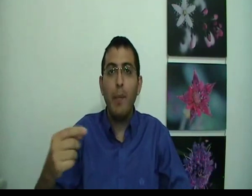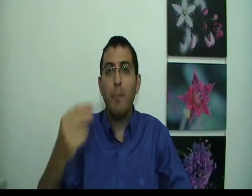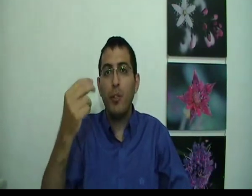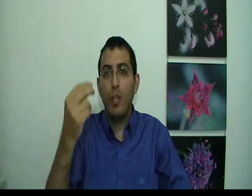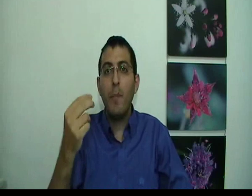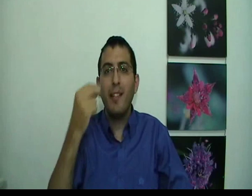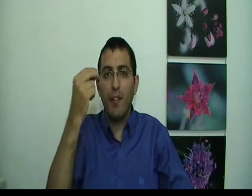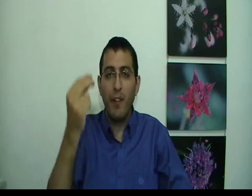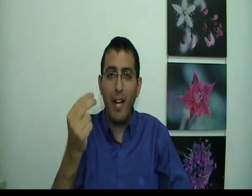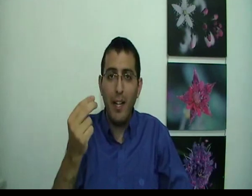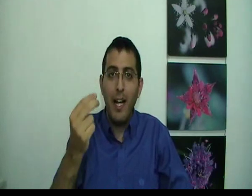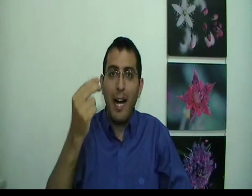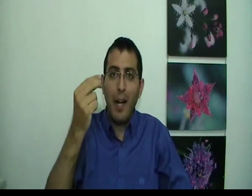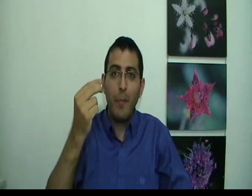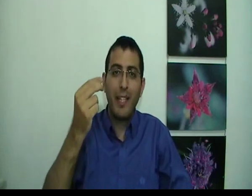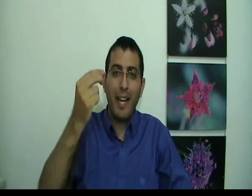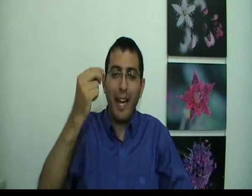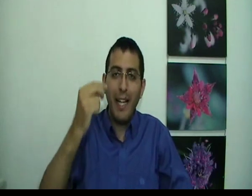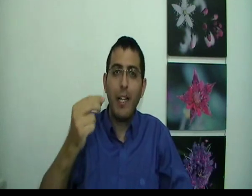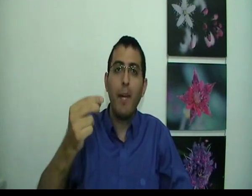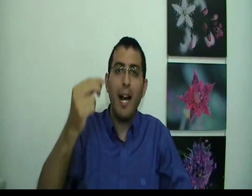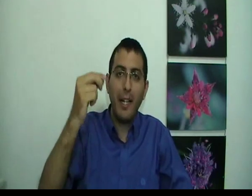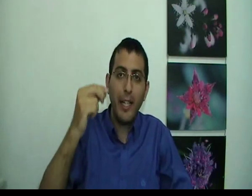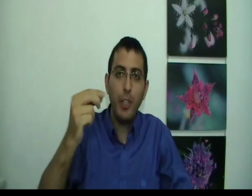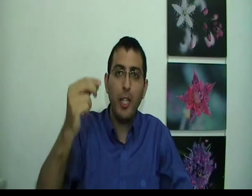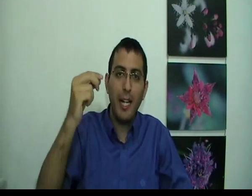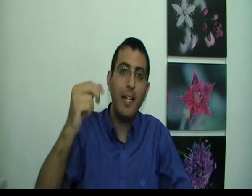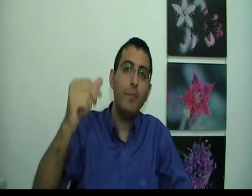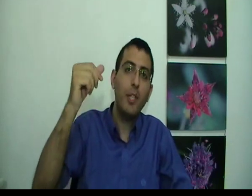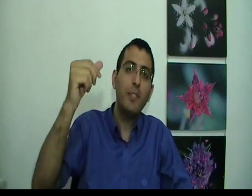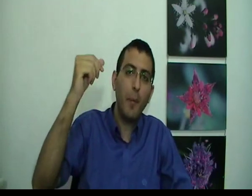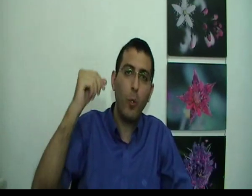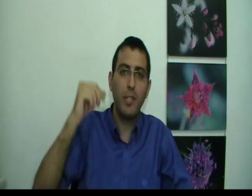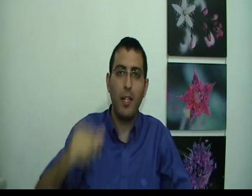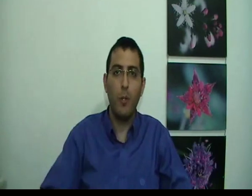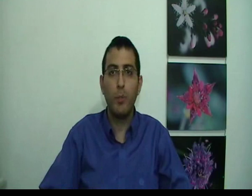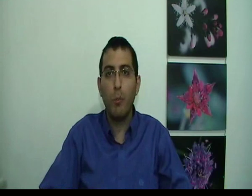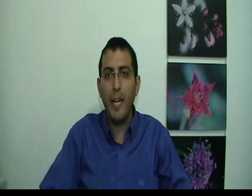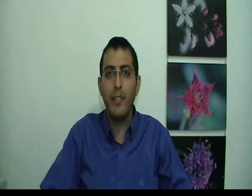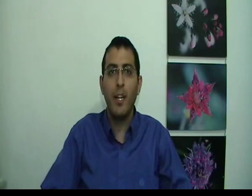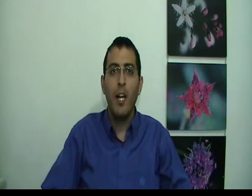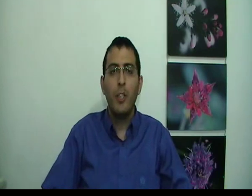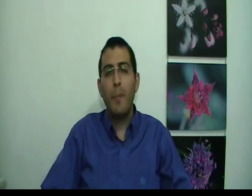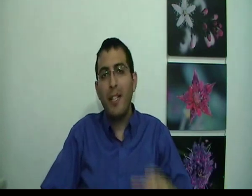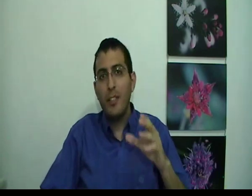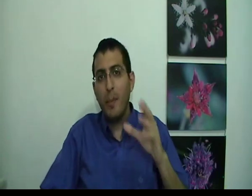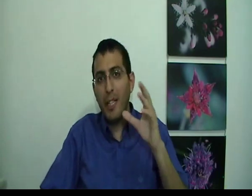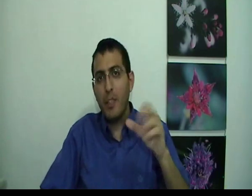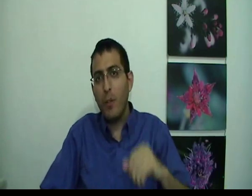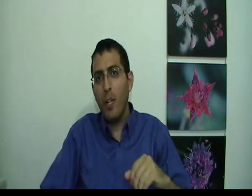מתהווה כחלק מהעני של האדם שנמצא מחוץ לחלום זאת אומרת שבן אדם עכשיו חולם